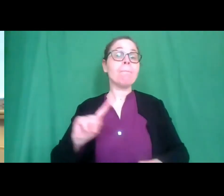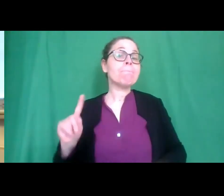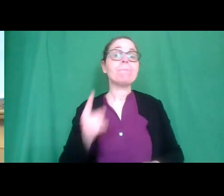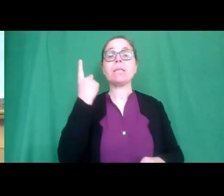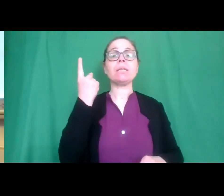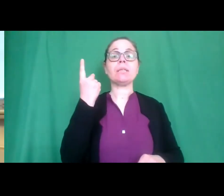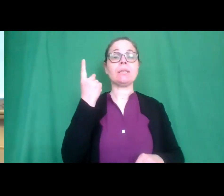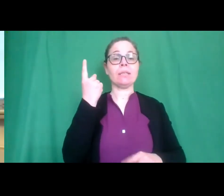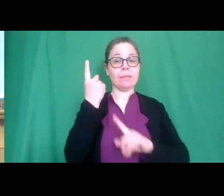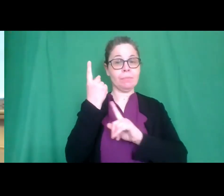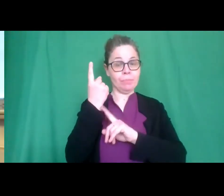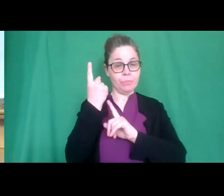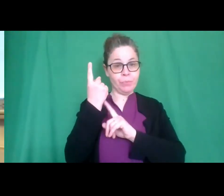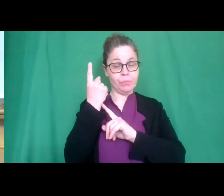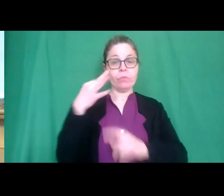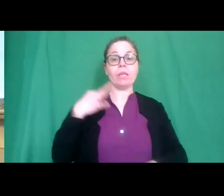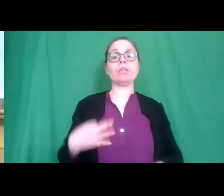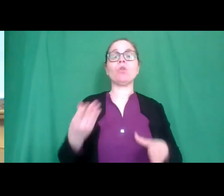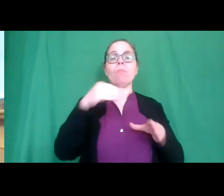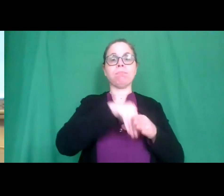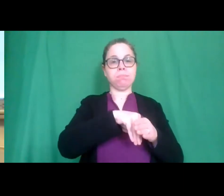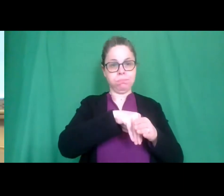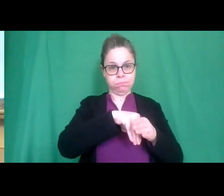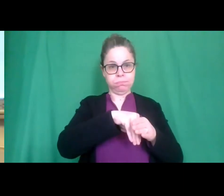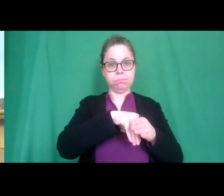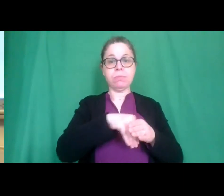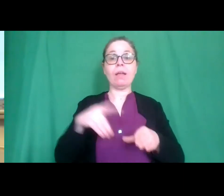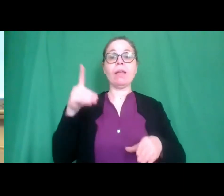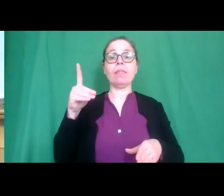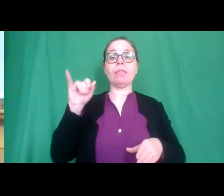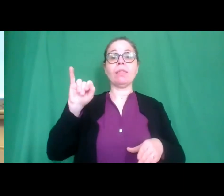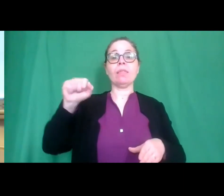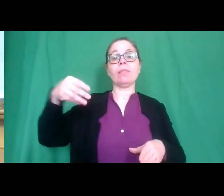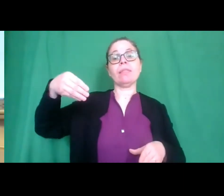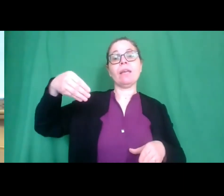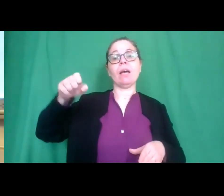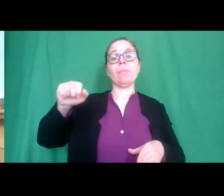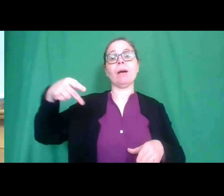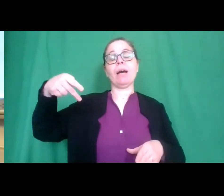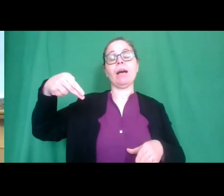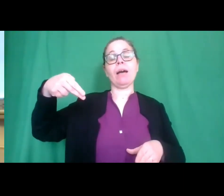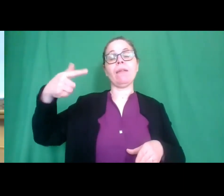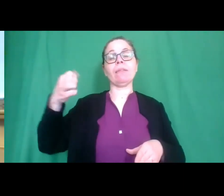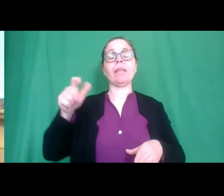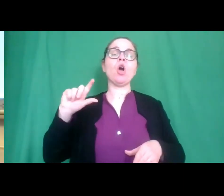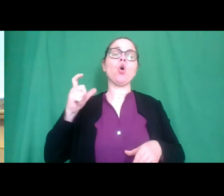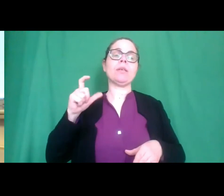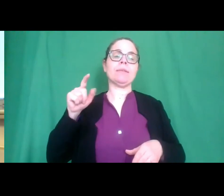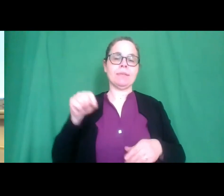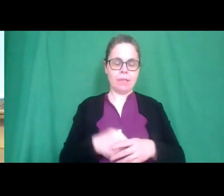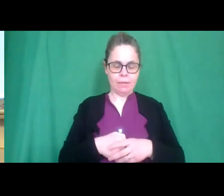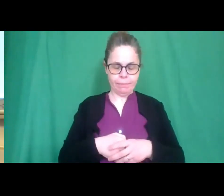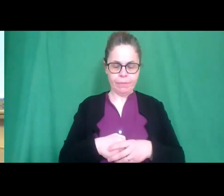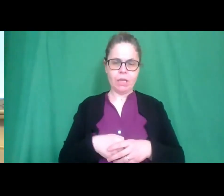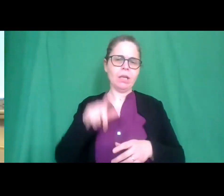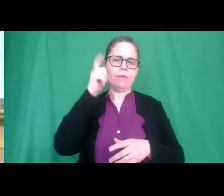premio l'istituto comprensivo di Diamante Cosenza come vedete spaziamo per tutta